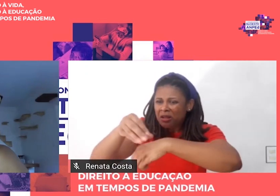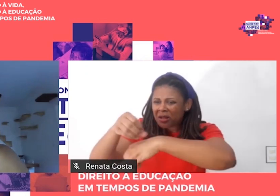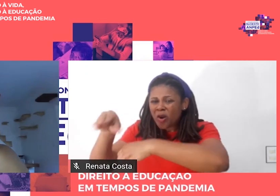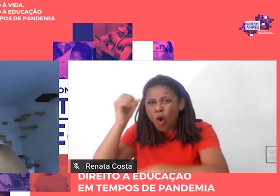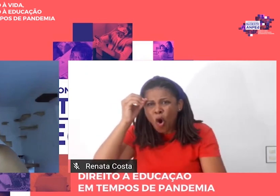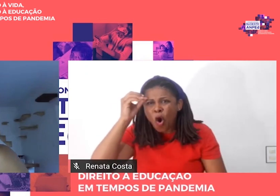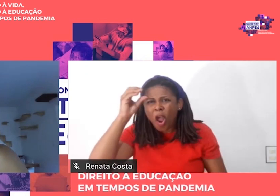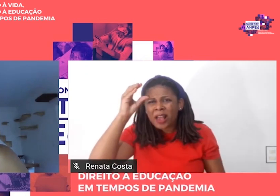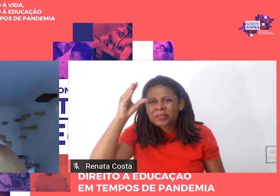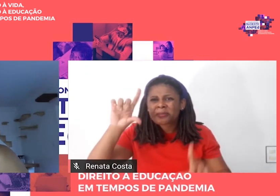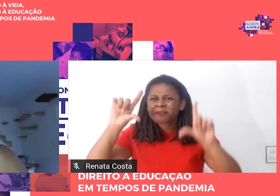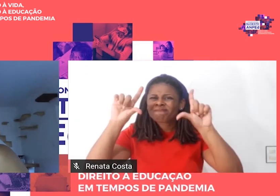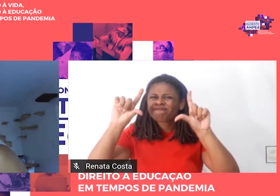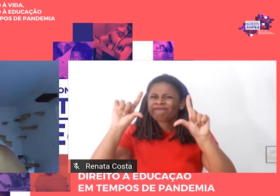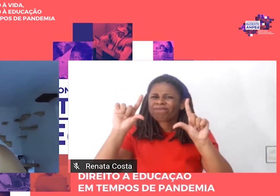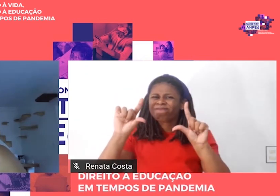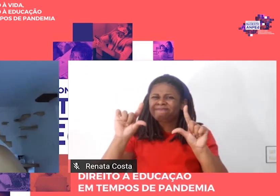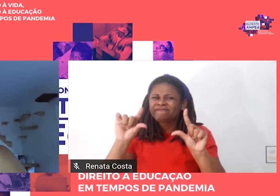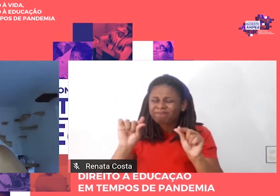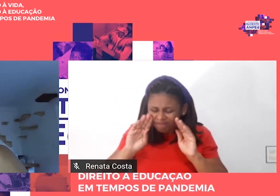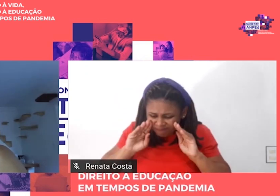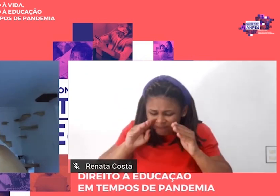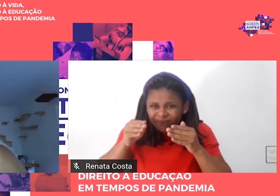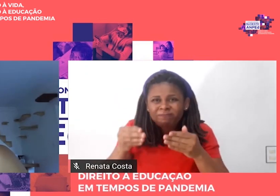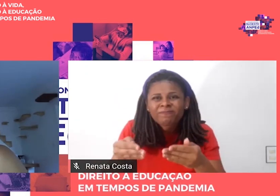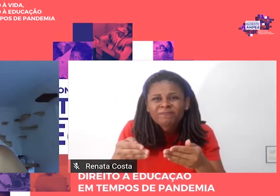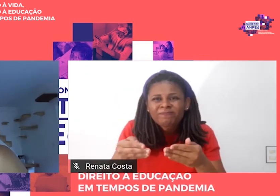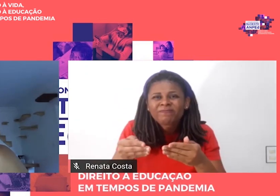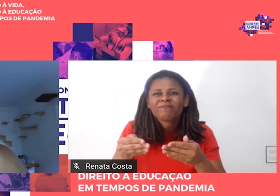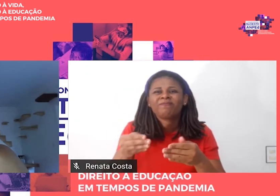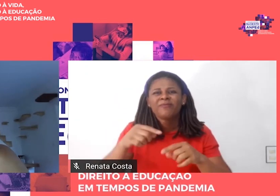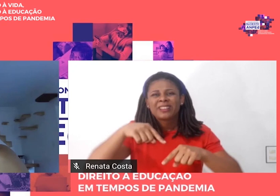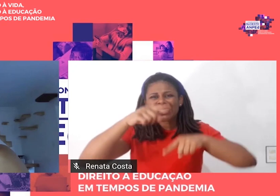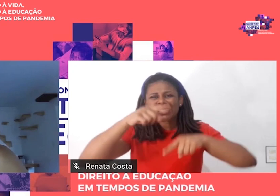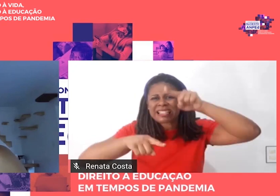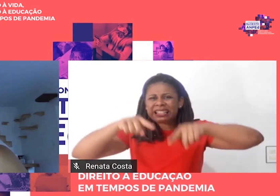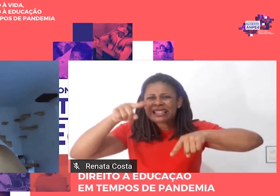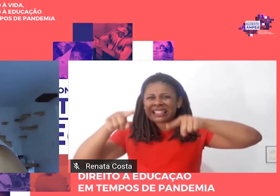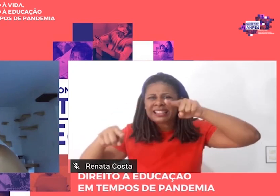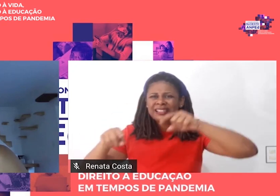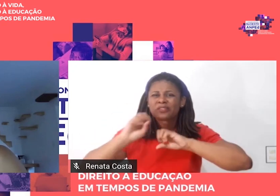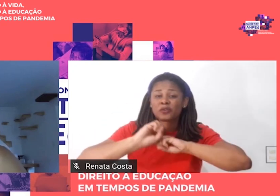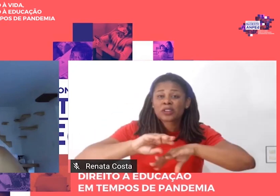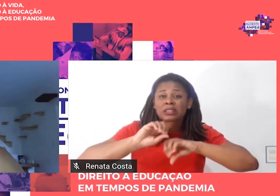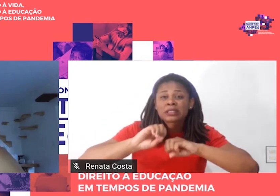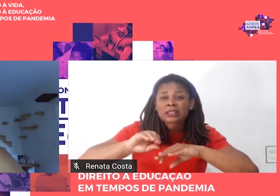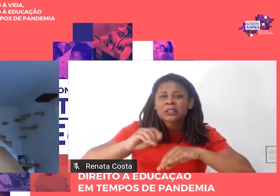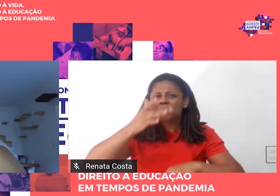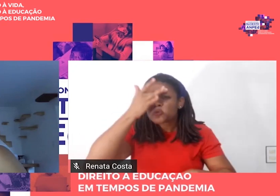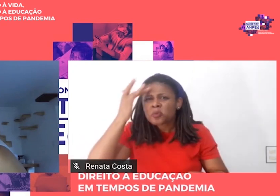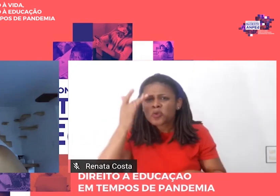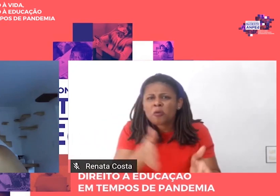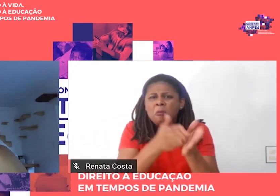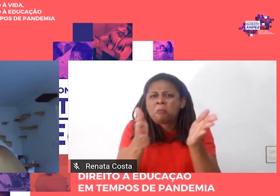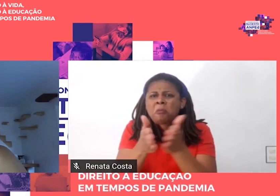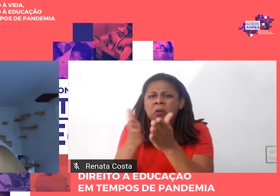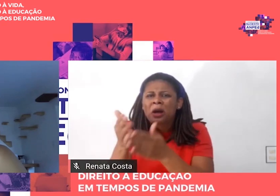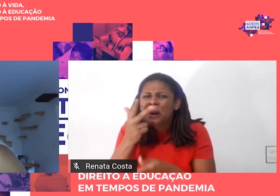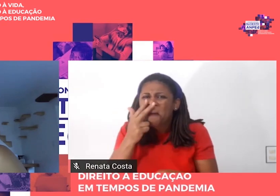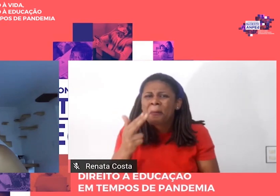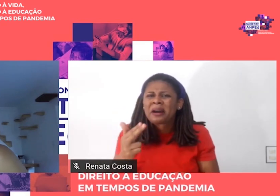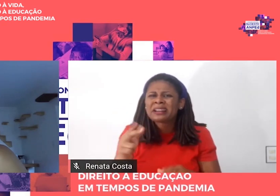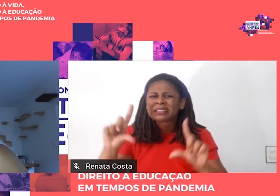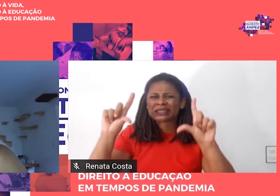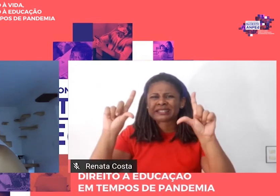rebaixar o nível de ensino destinado às camadas populares. Fim da citação. Ora essa,